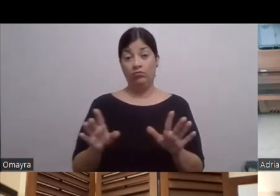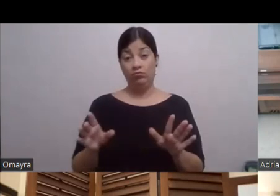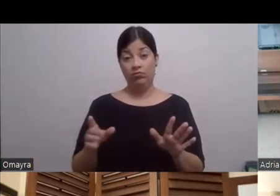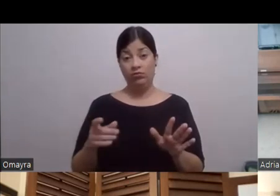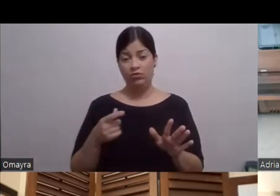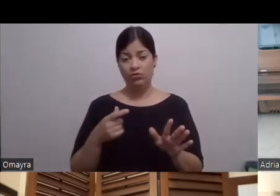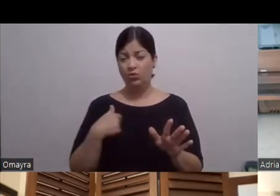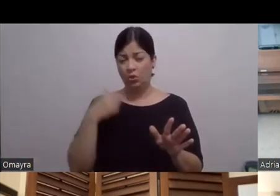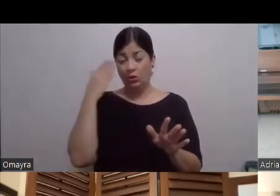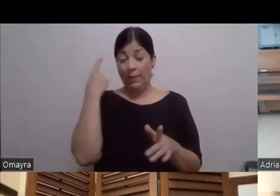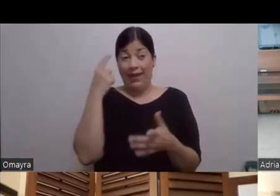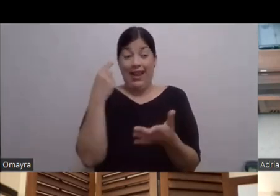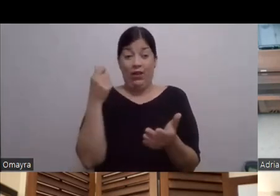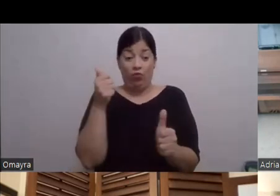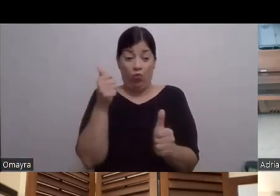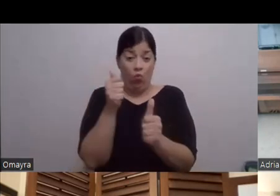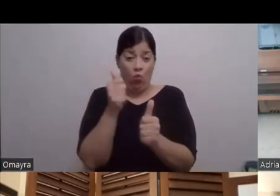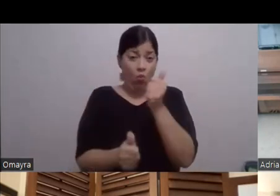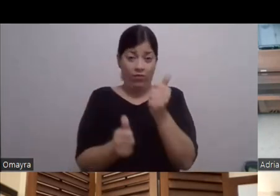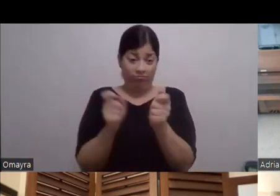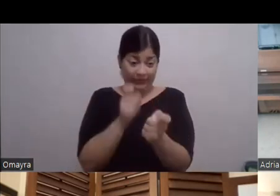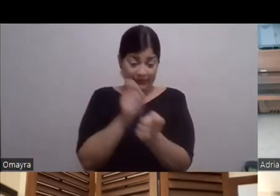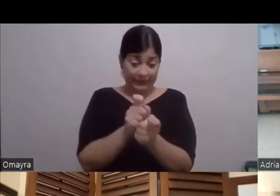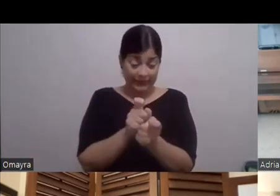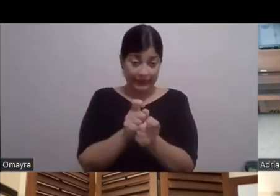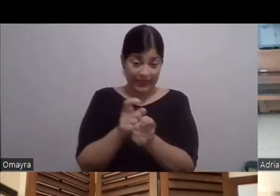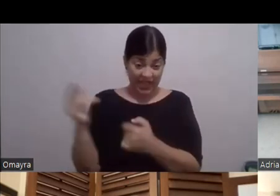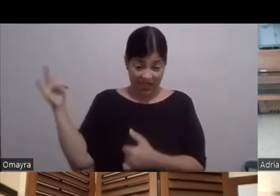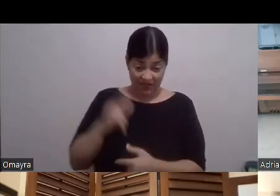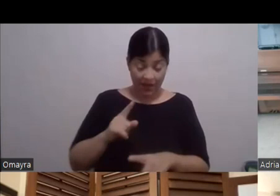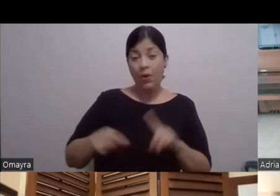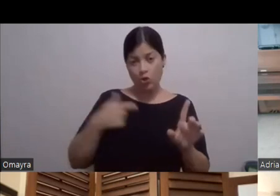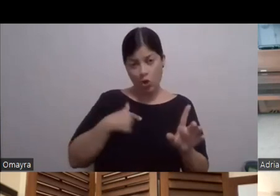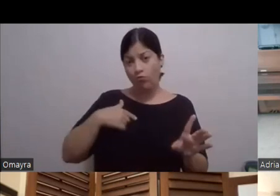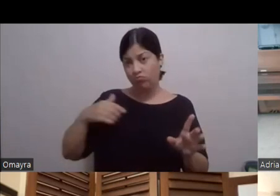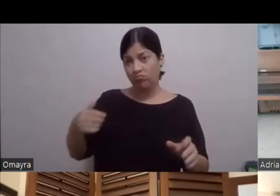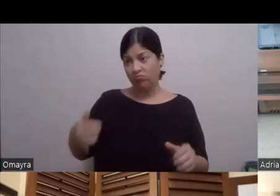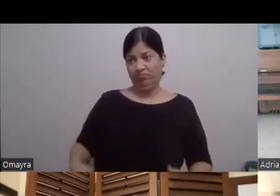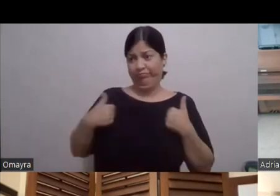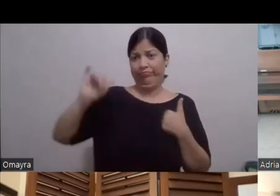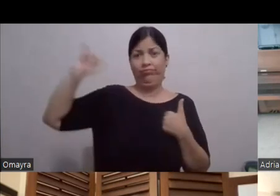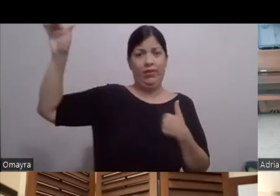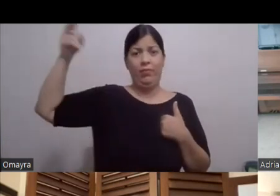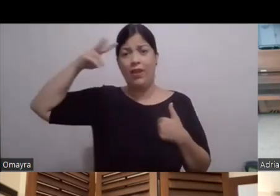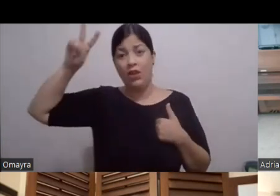Yo estaba arraigado en México Yo regresé A A Puerto Rico En Las navidades del 19